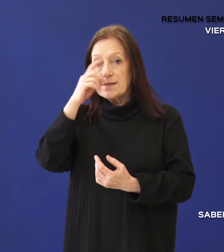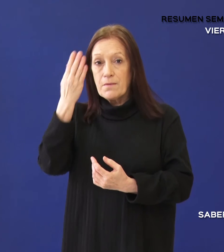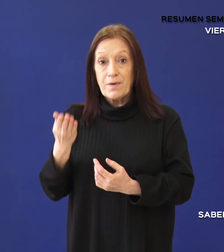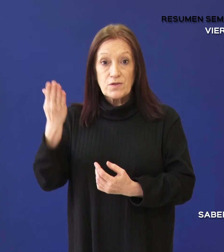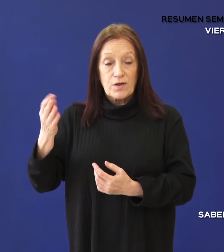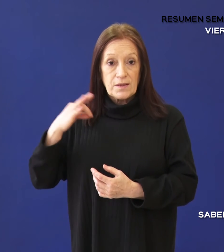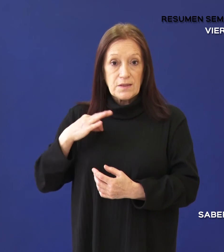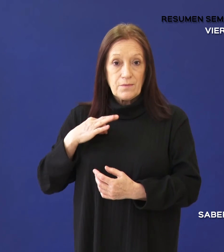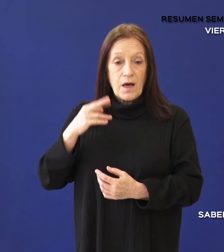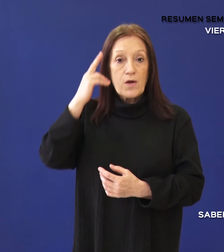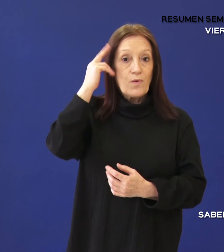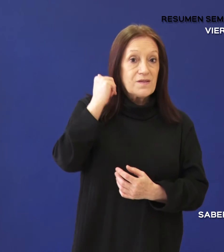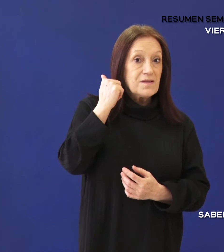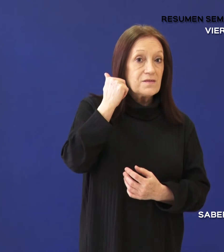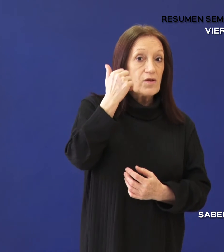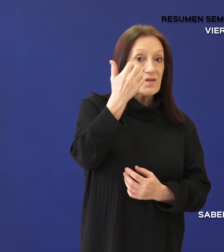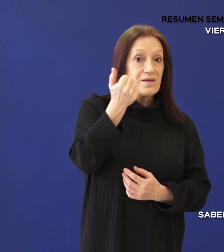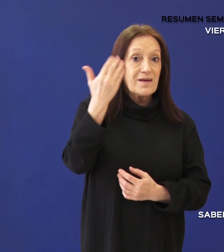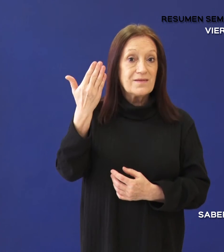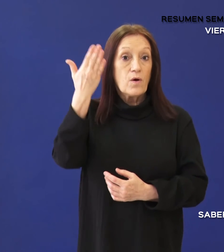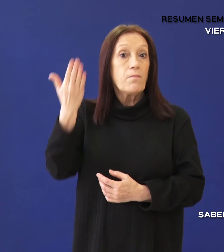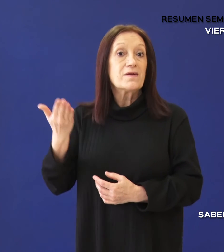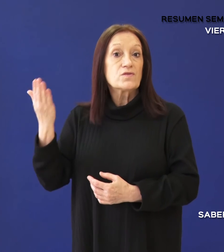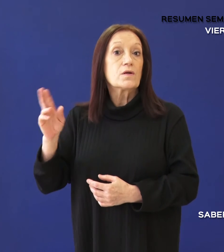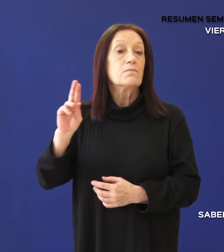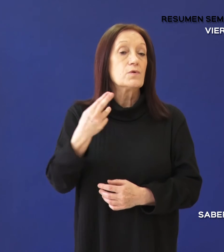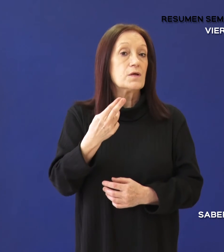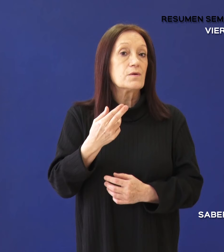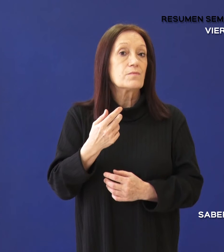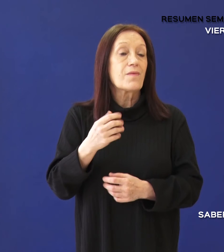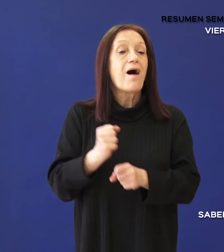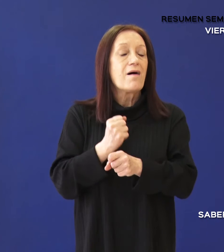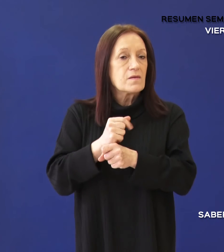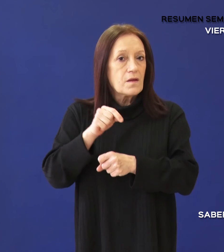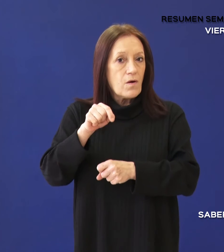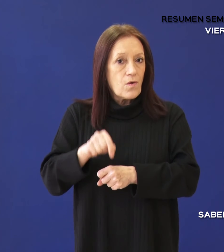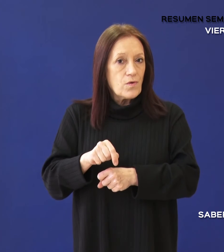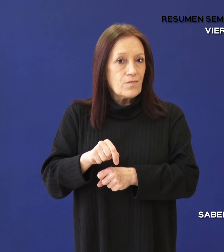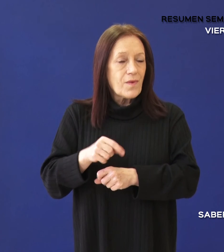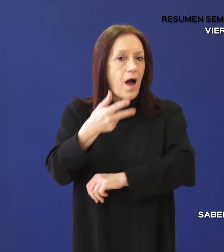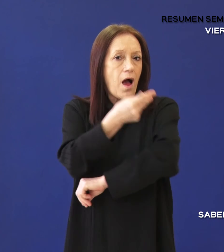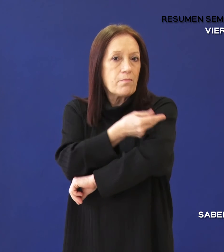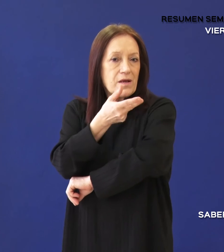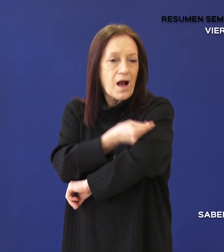y 965 fallecieron. Hasta el momento, se aplicaron 250